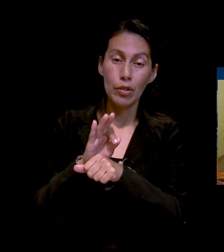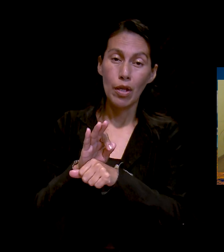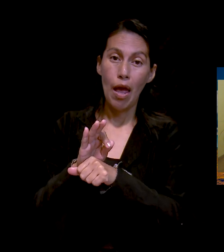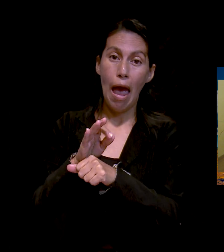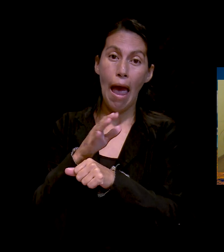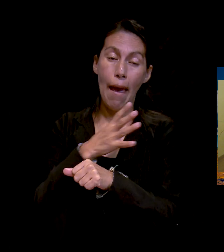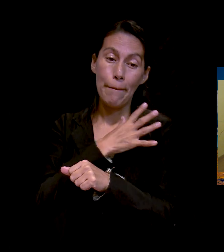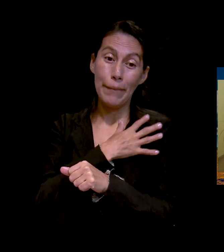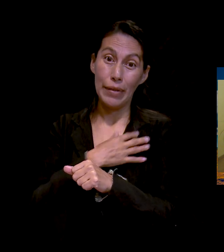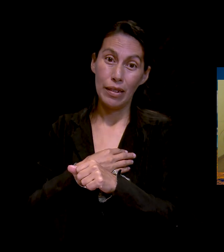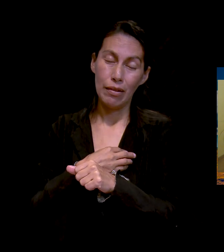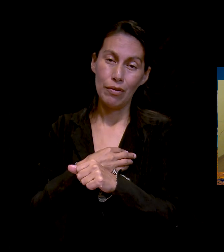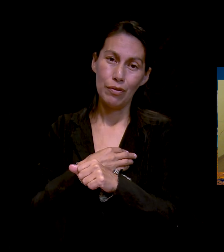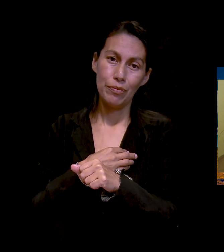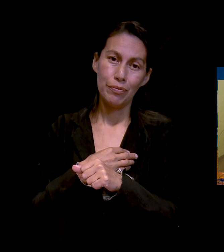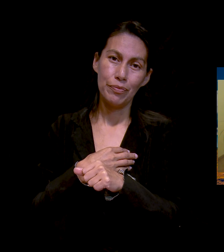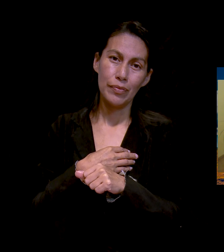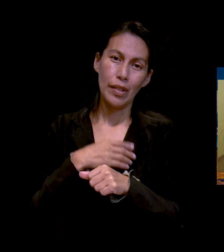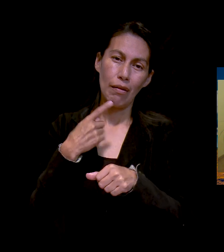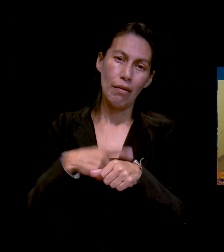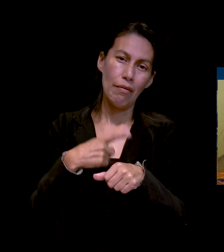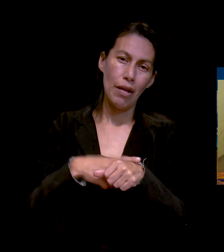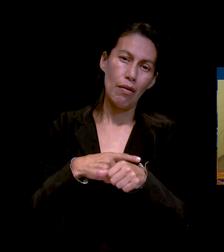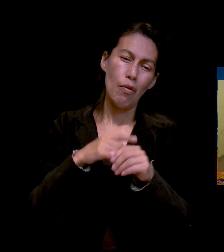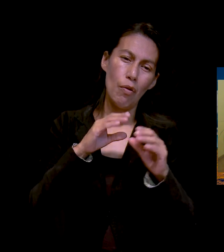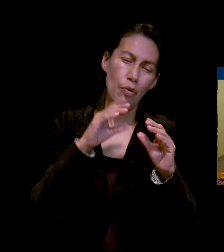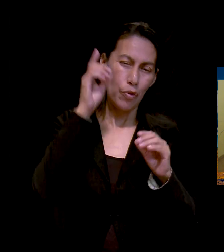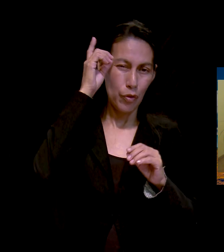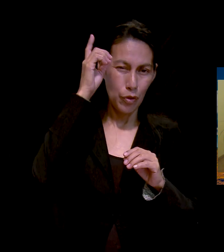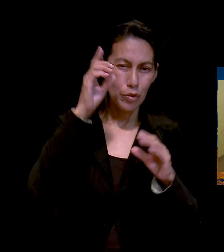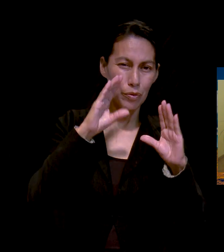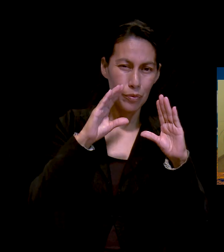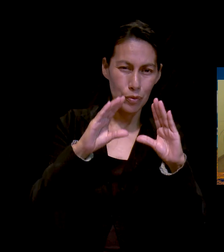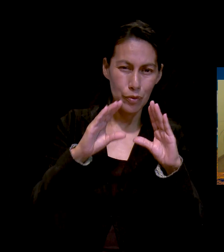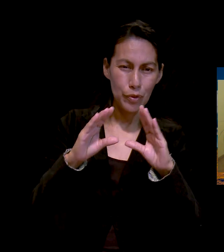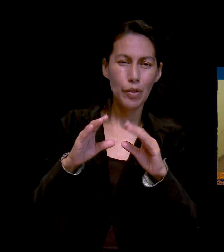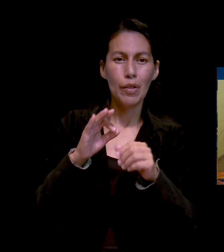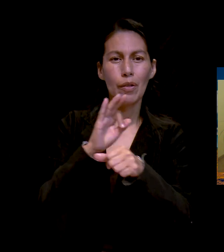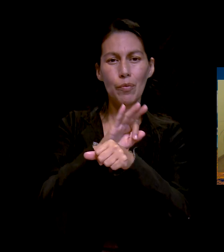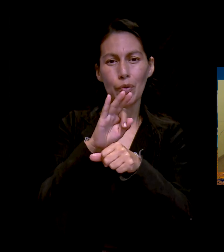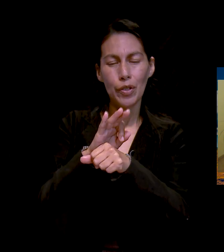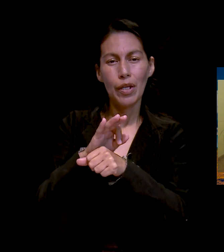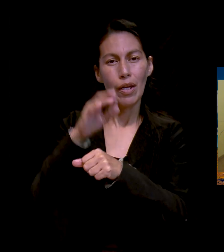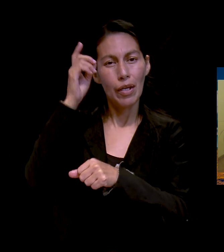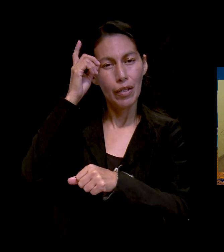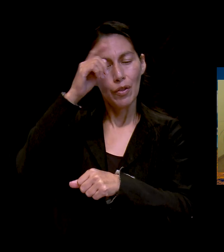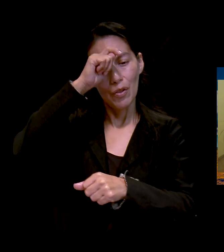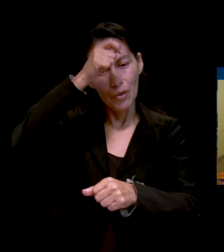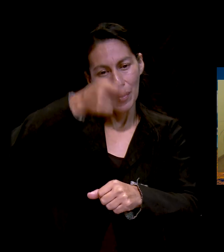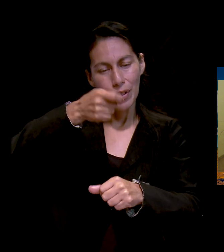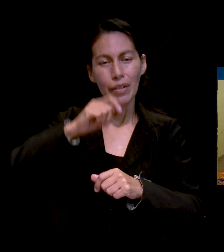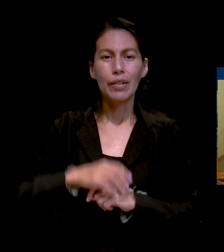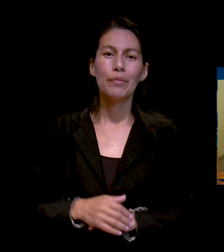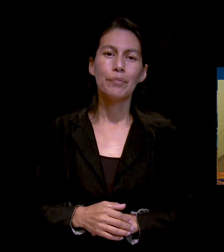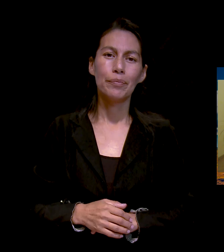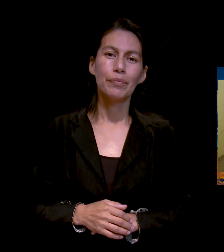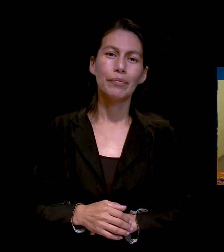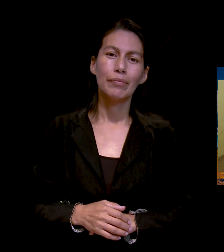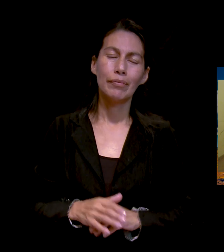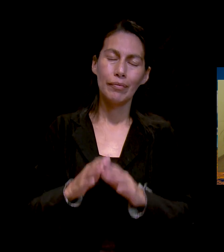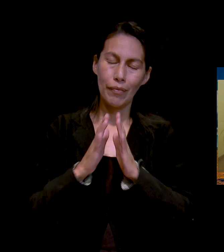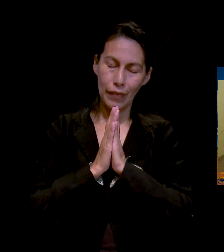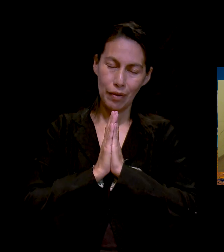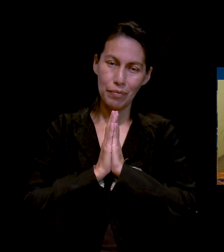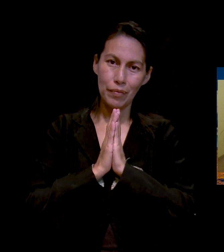Gloria a Dios porque dice que Dios los sigue bendiciendo grandemente. Amén, amén. Josefina, por